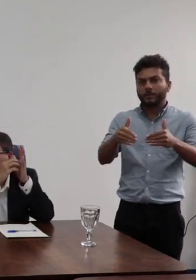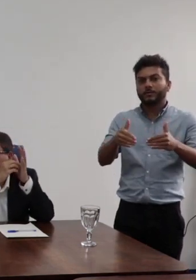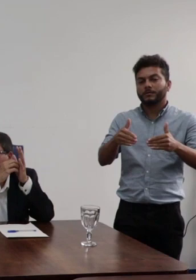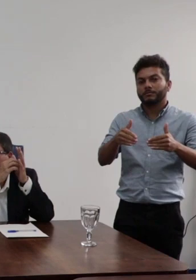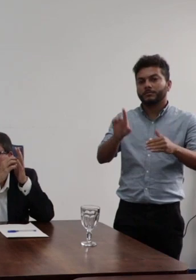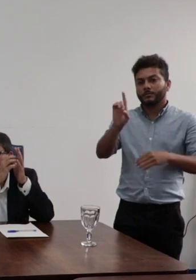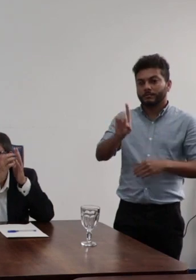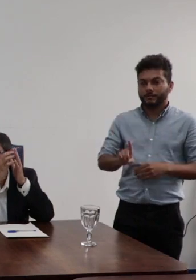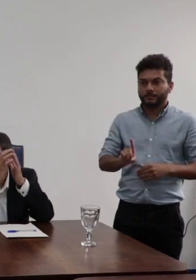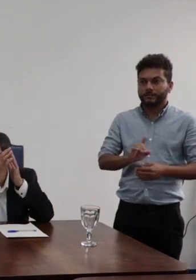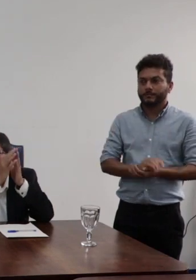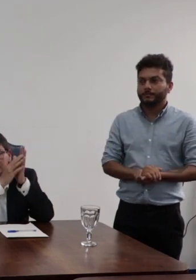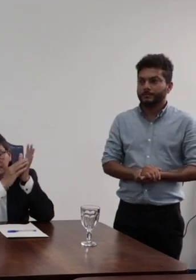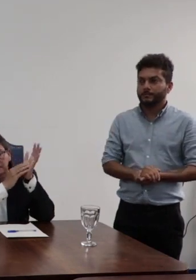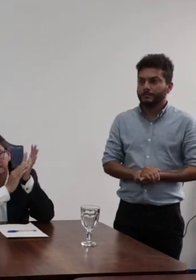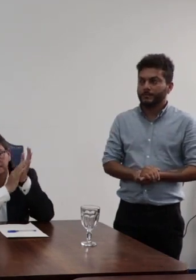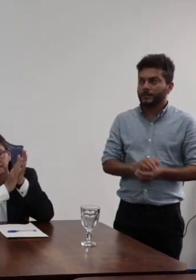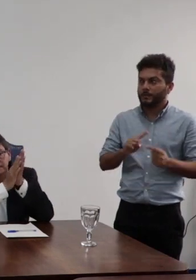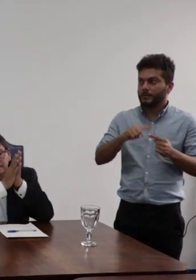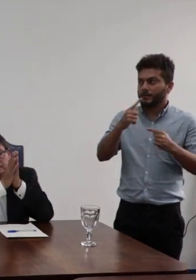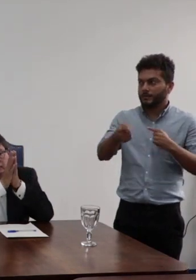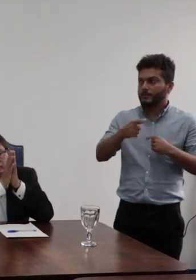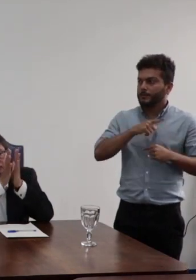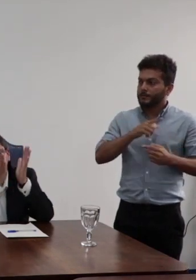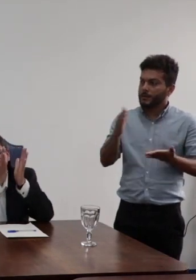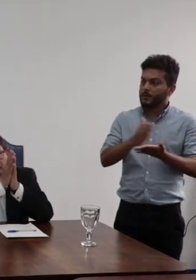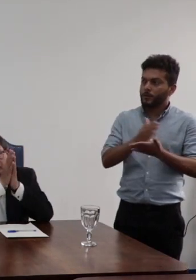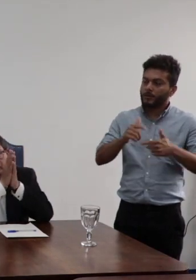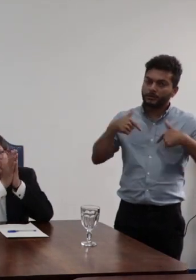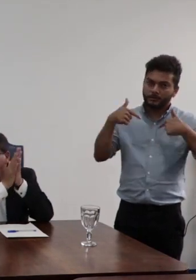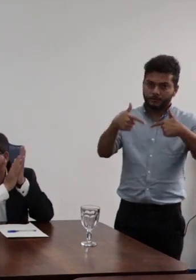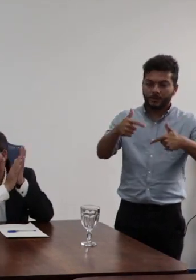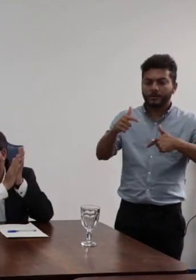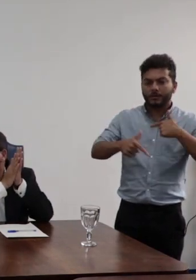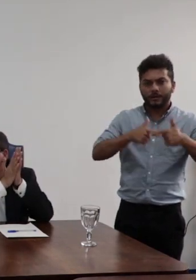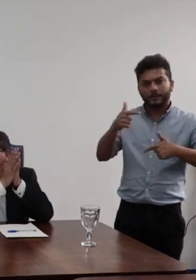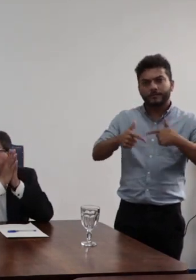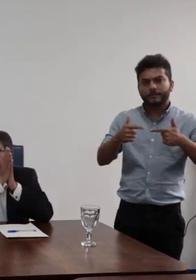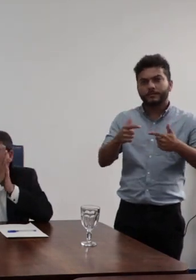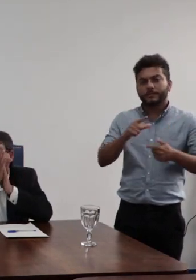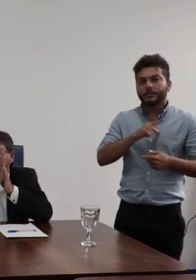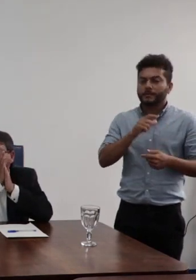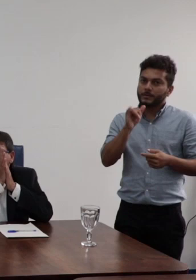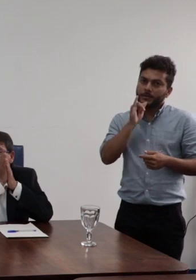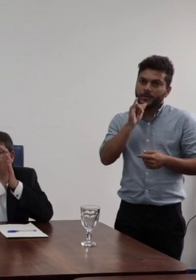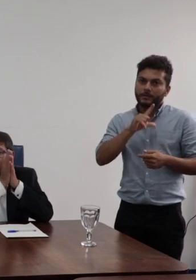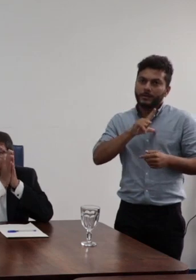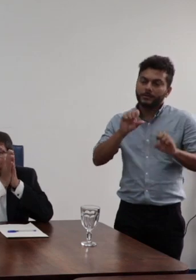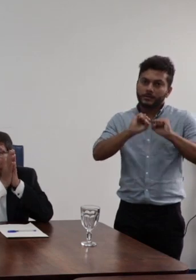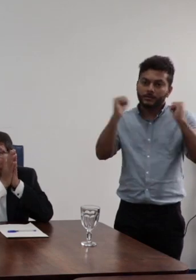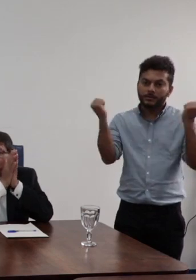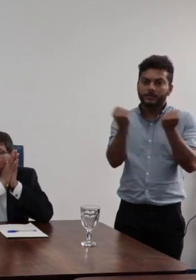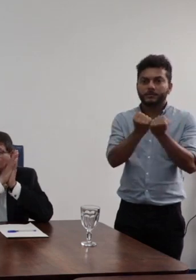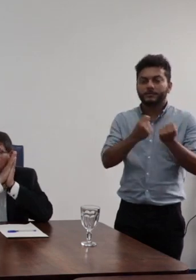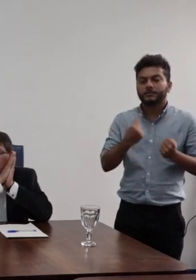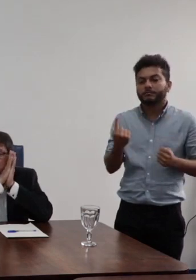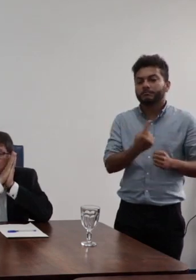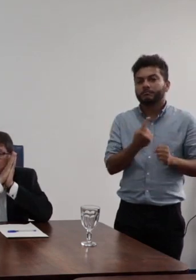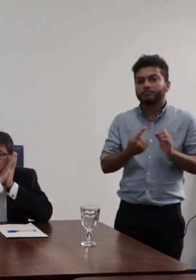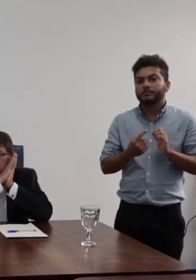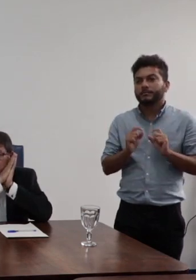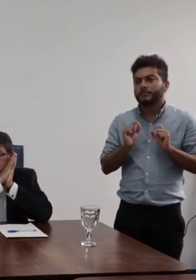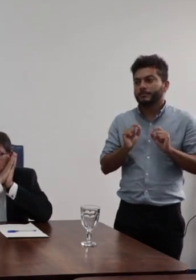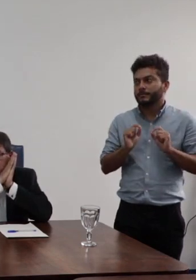e, posteriormente, algumas ações que foram desenvolvidas, como exemplo, seminário onde trouxemos aqui